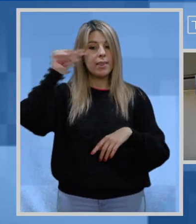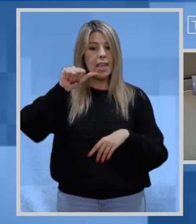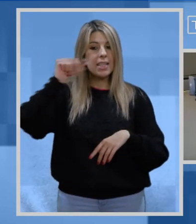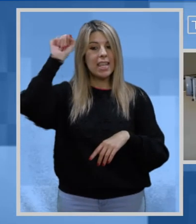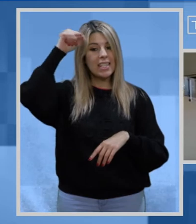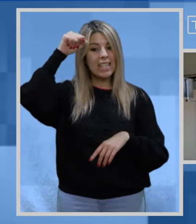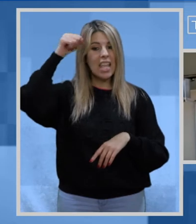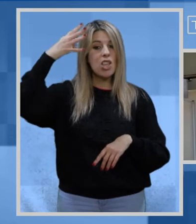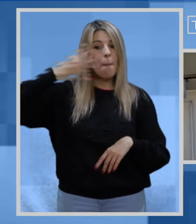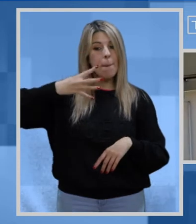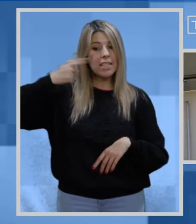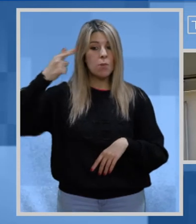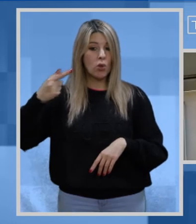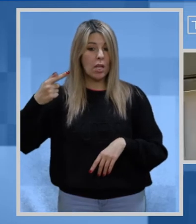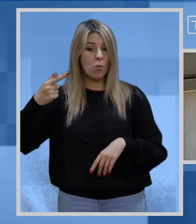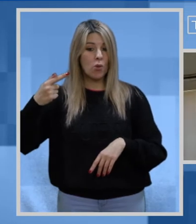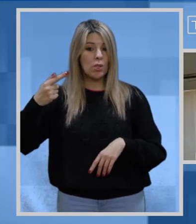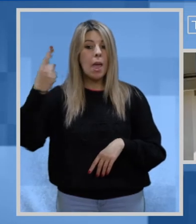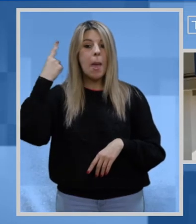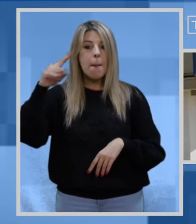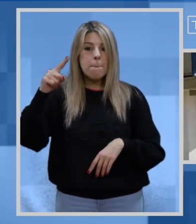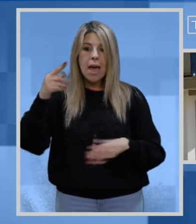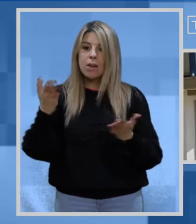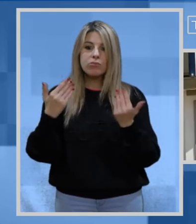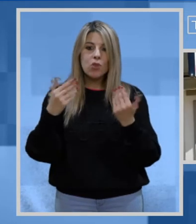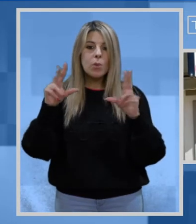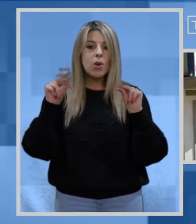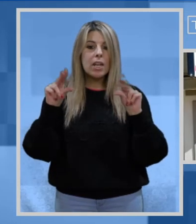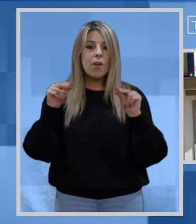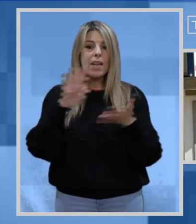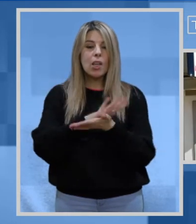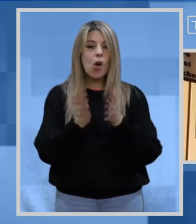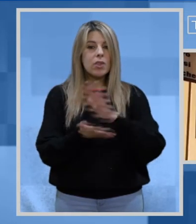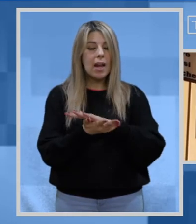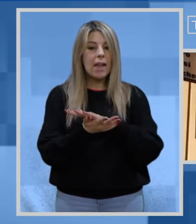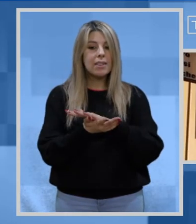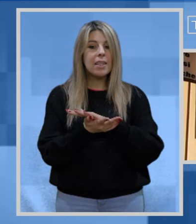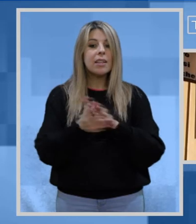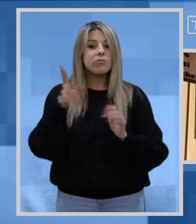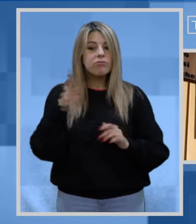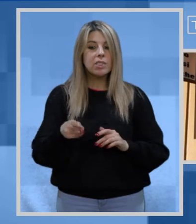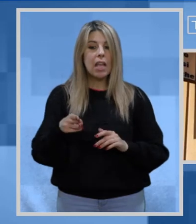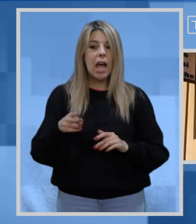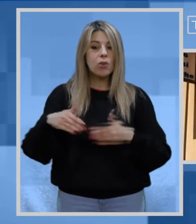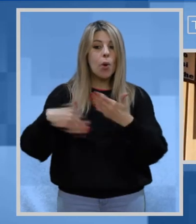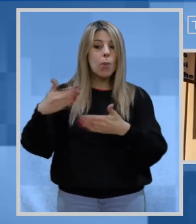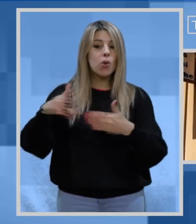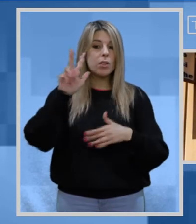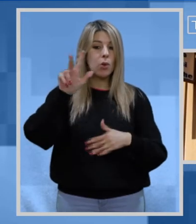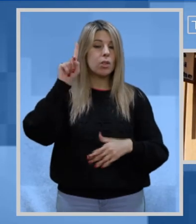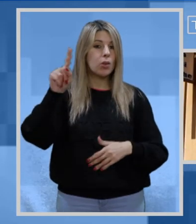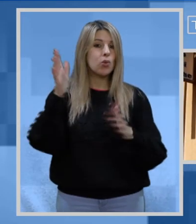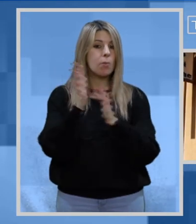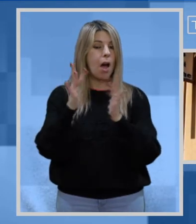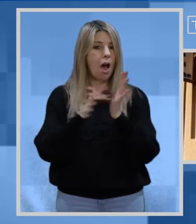commissario straordinario dell'ATS Sardegna Massimo Temussi affinché vengano tempestivamente rinnovati i contratti in scadenza